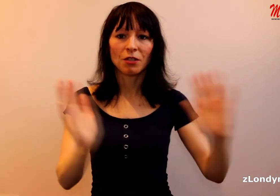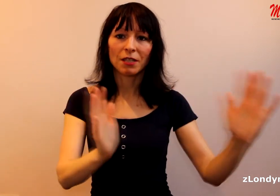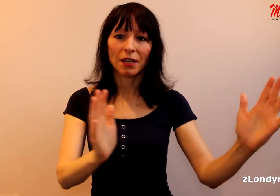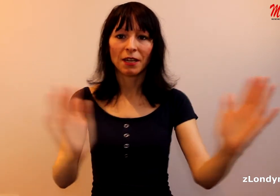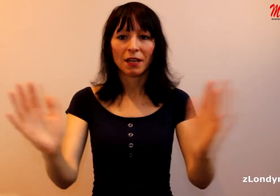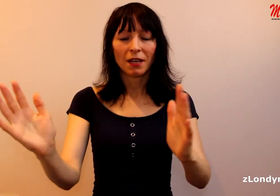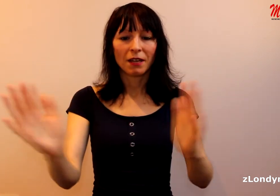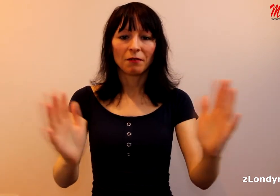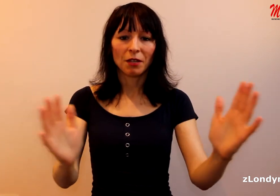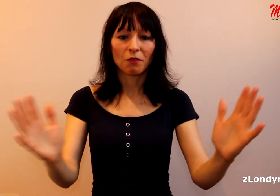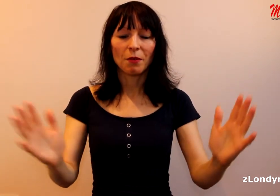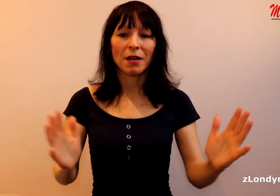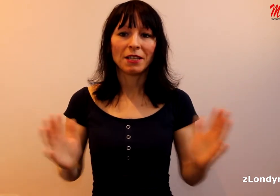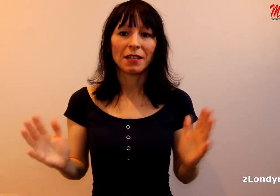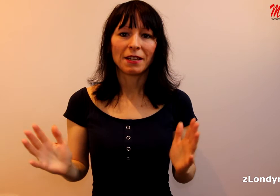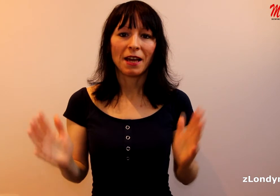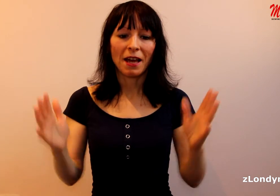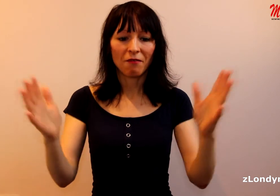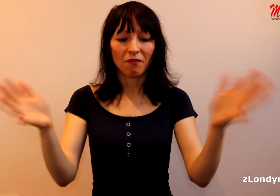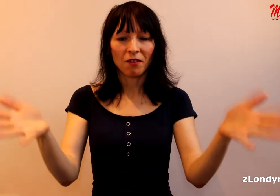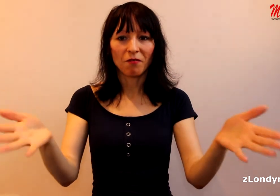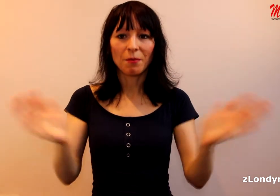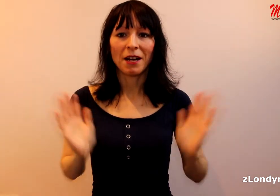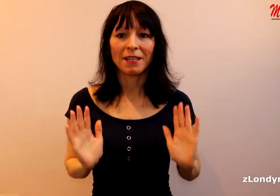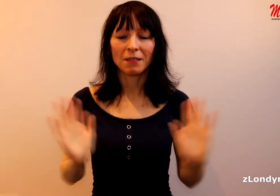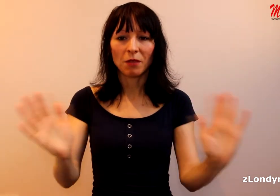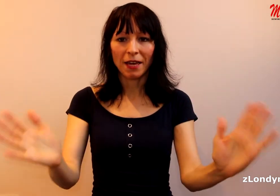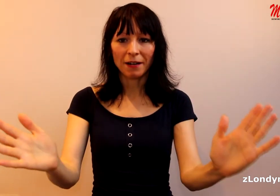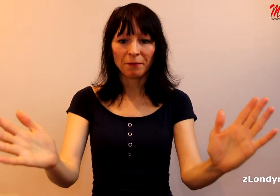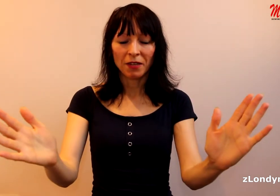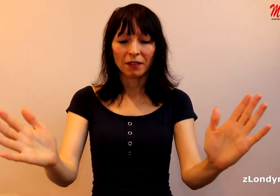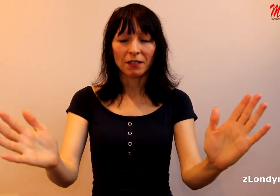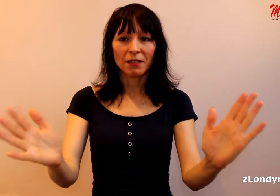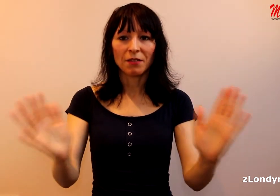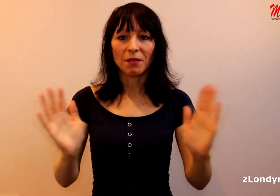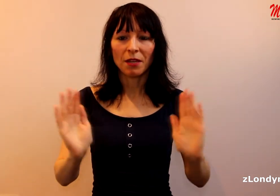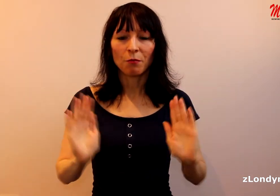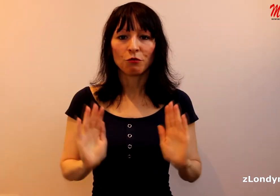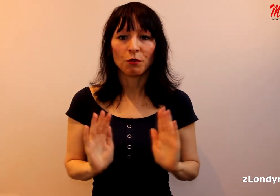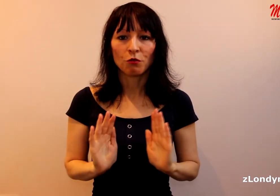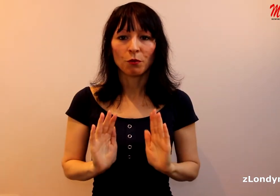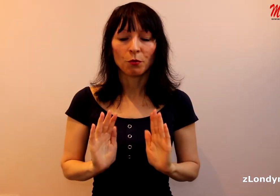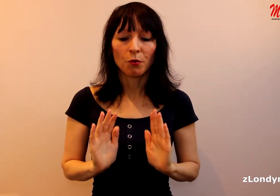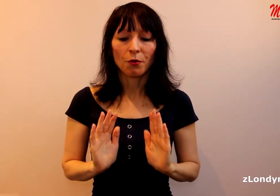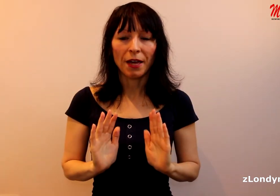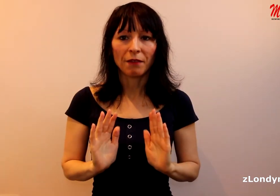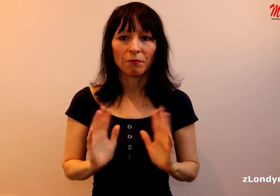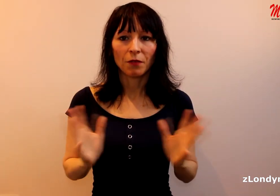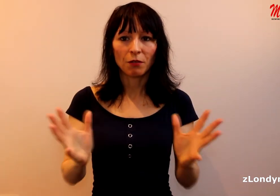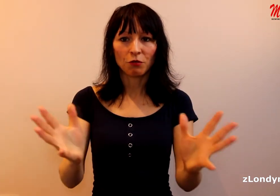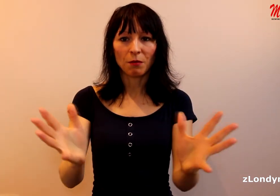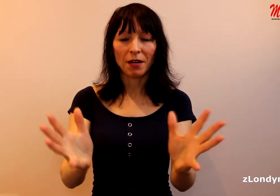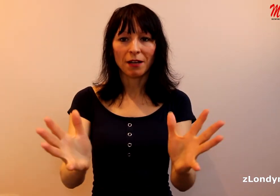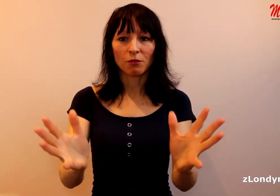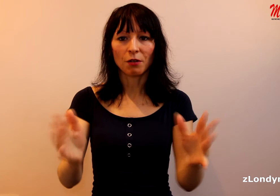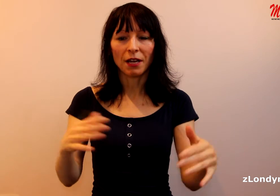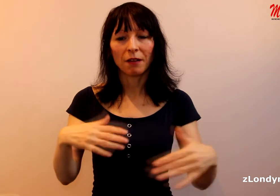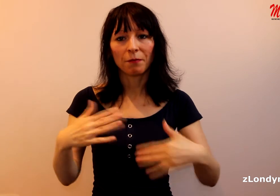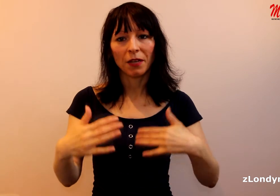vždycky jenom vybraní lidé a vybraný směr, který se více méně plus minus podporuje i různými názory a